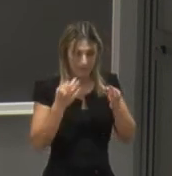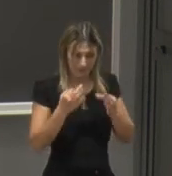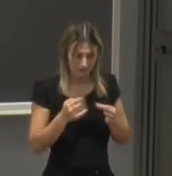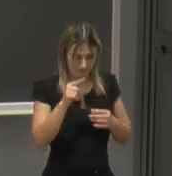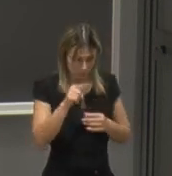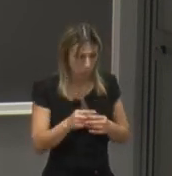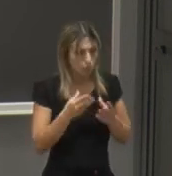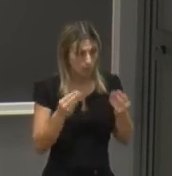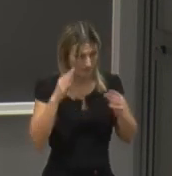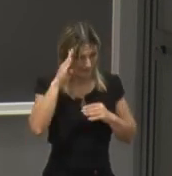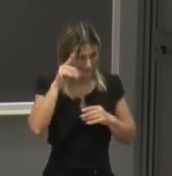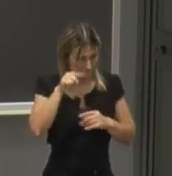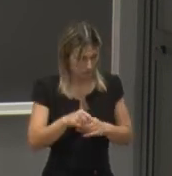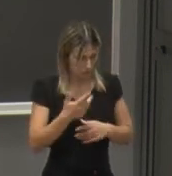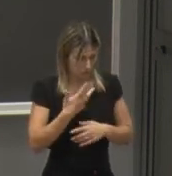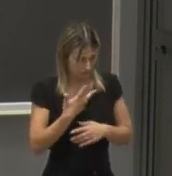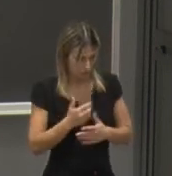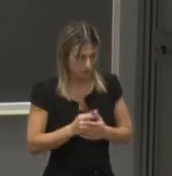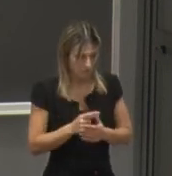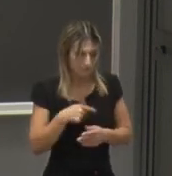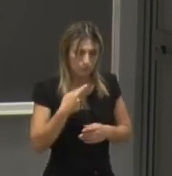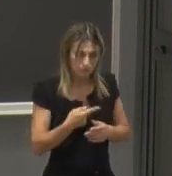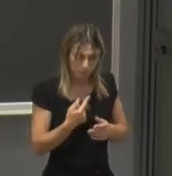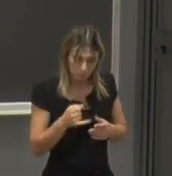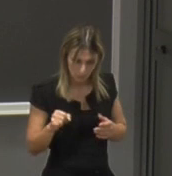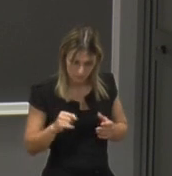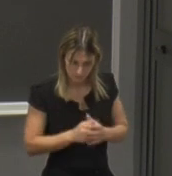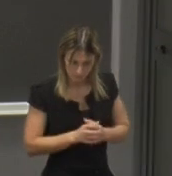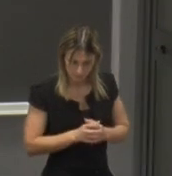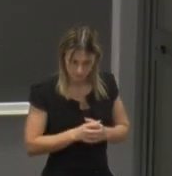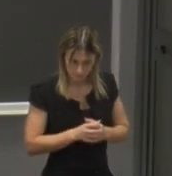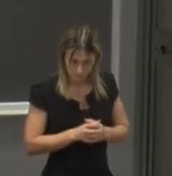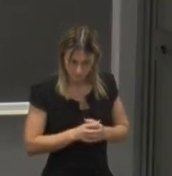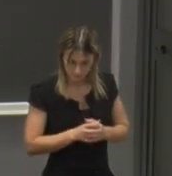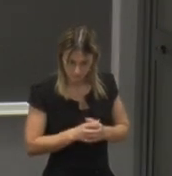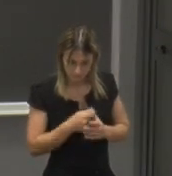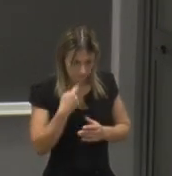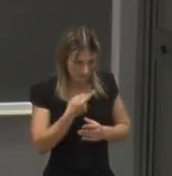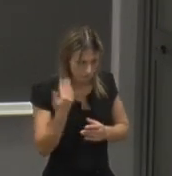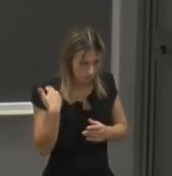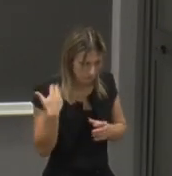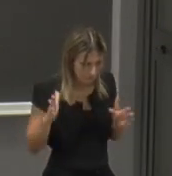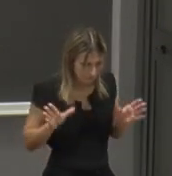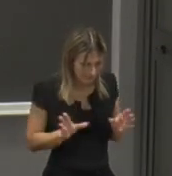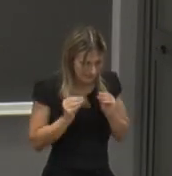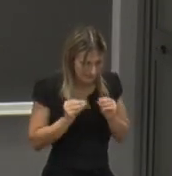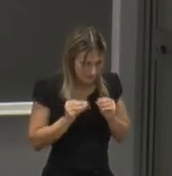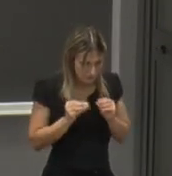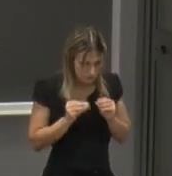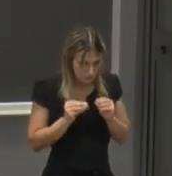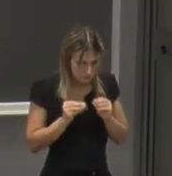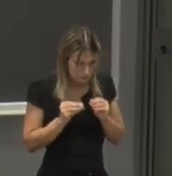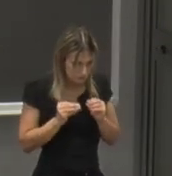questioni a cui ti diamo più attenzione e diciamo vi dicevo all'inizio oltre